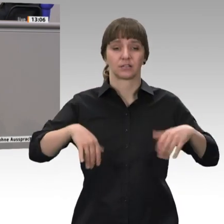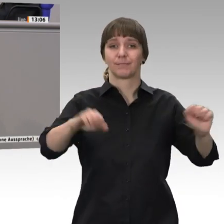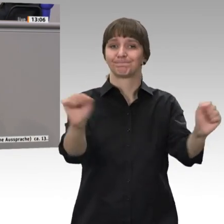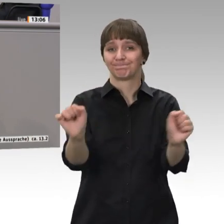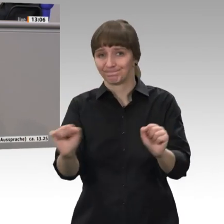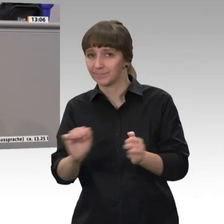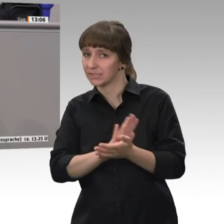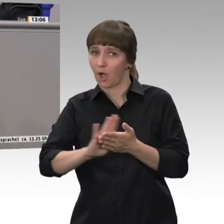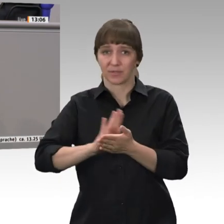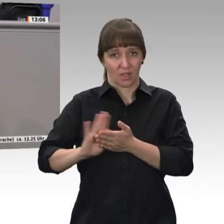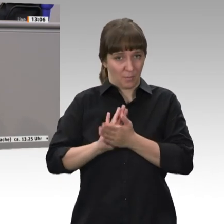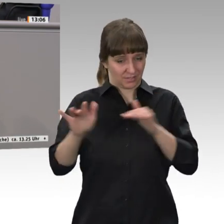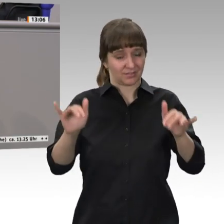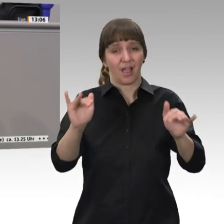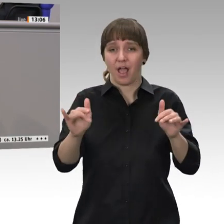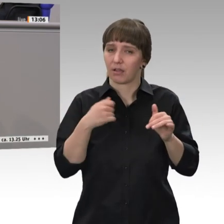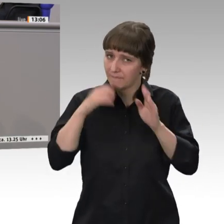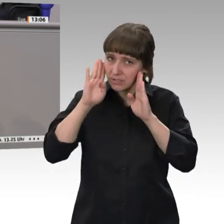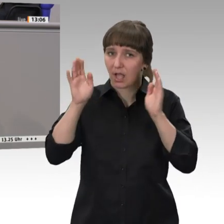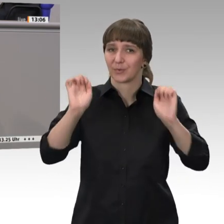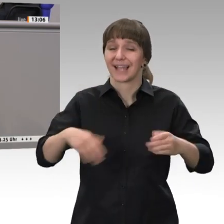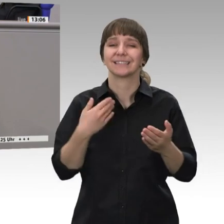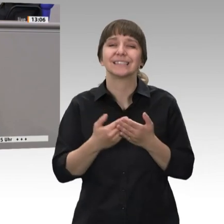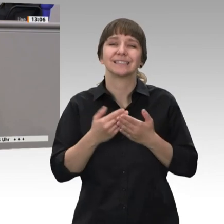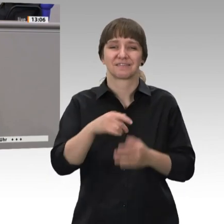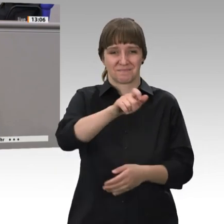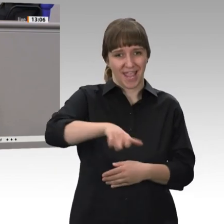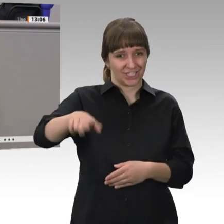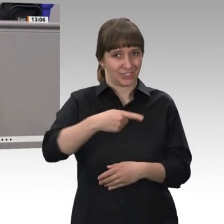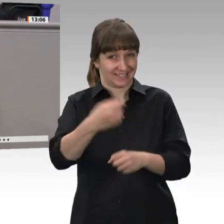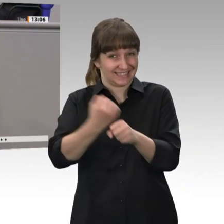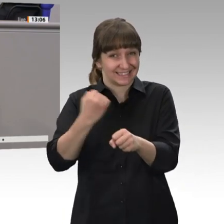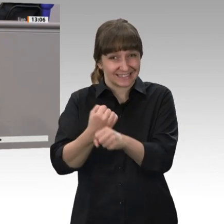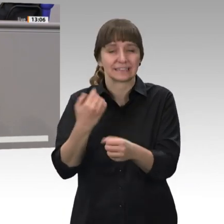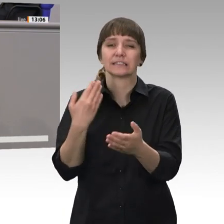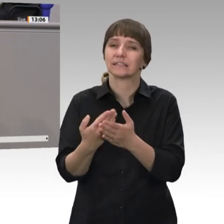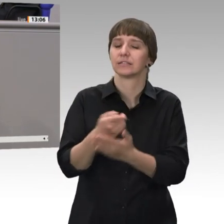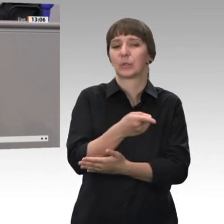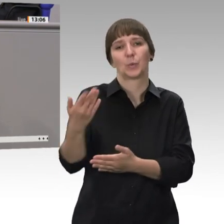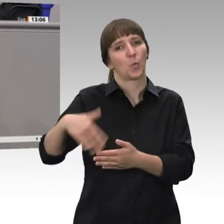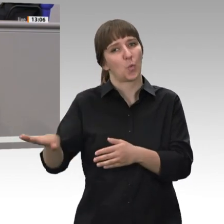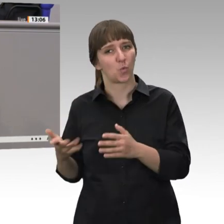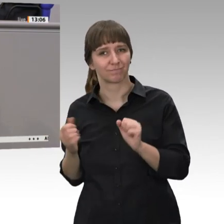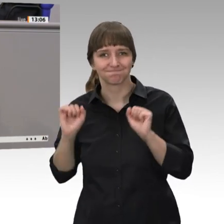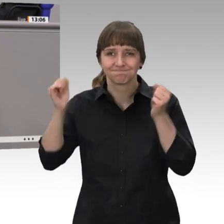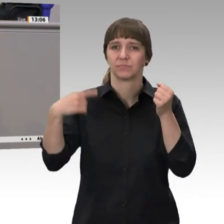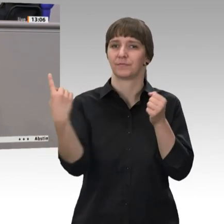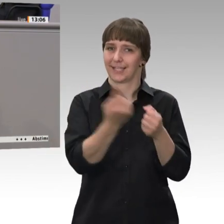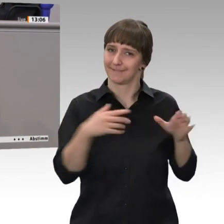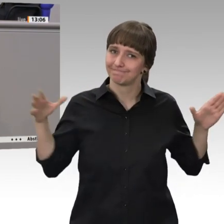müssen noch festhalten, dass diese Menschen einen erheblichen Beitrag dazu leisten, dass unser Zusammenleben funktioniert. Es